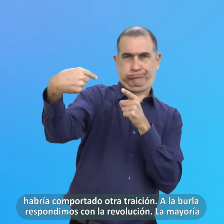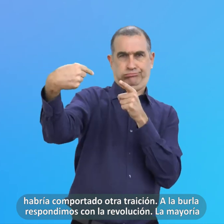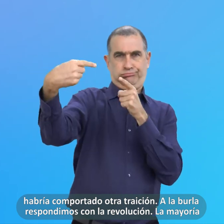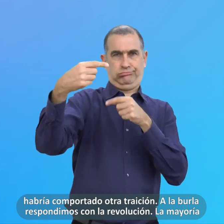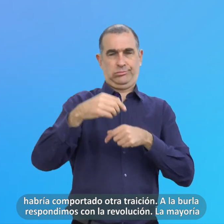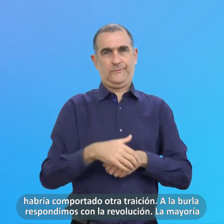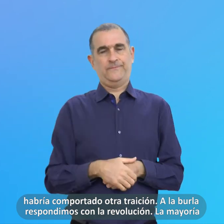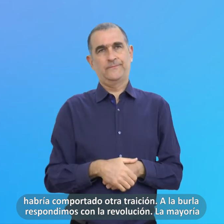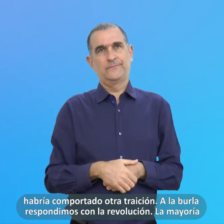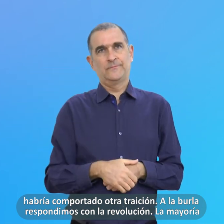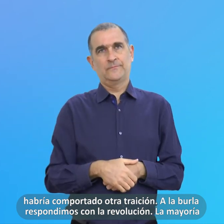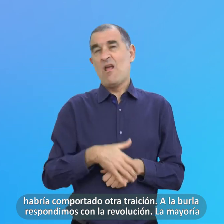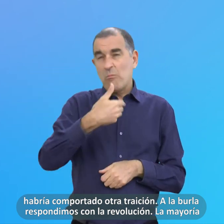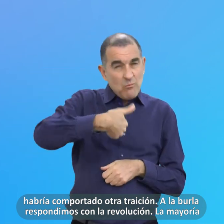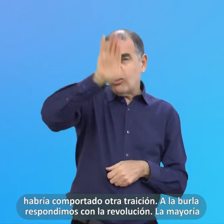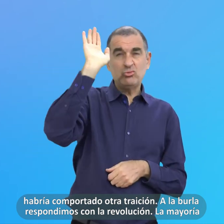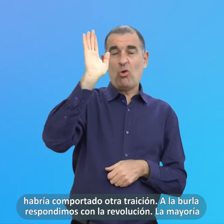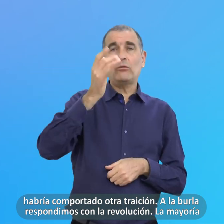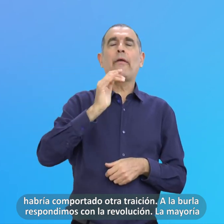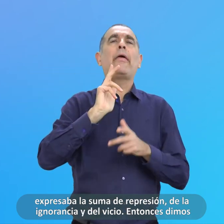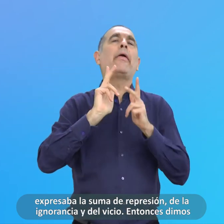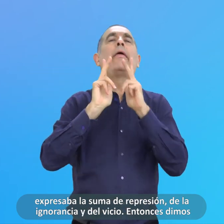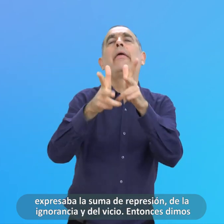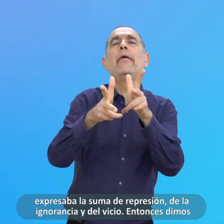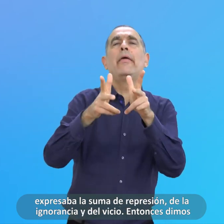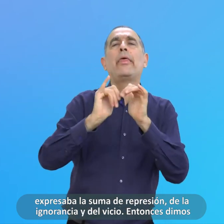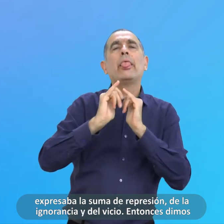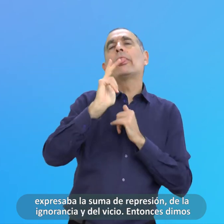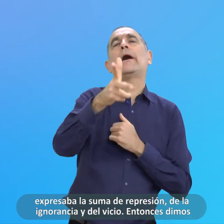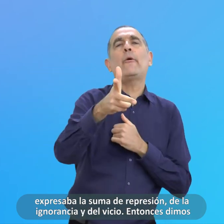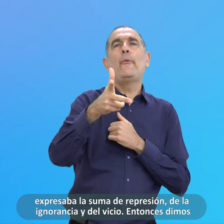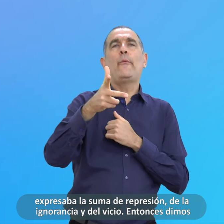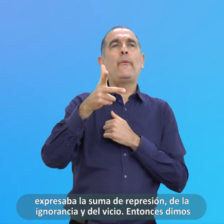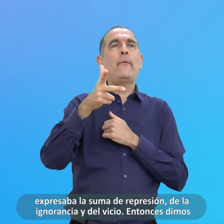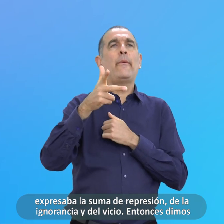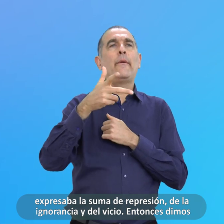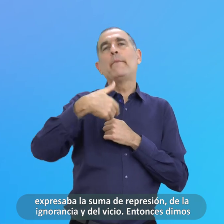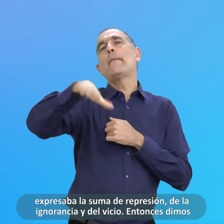La Mayoría Expresaba La Suma De Represión